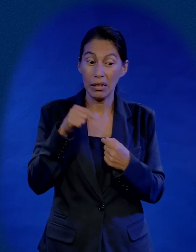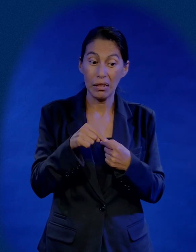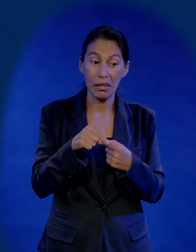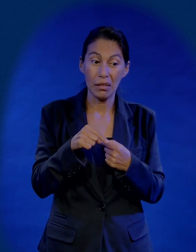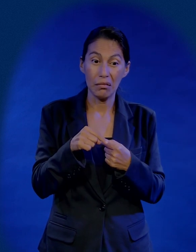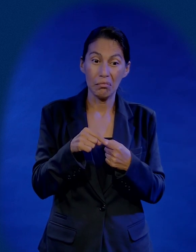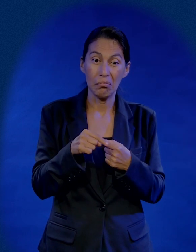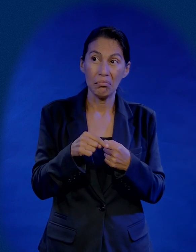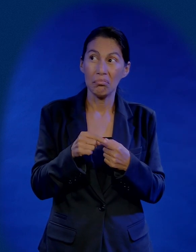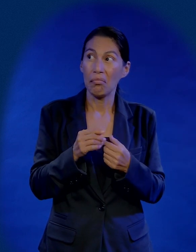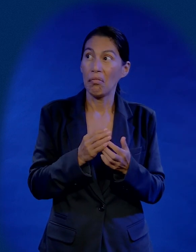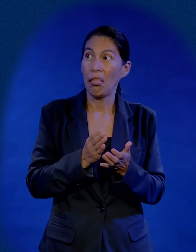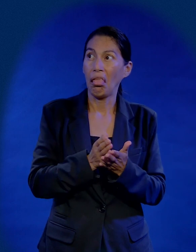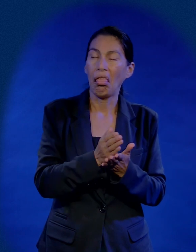haya alguien que se va a perder